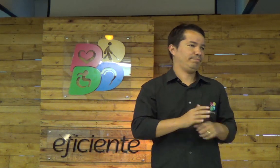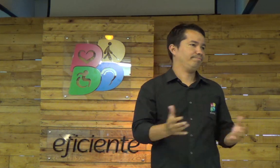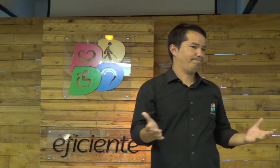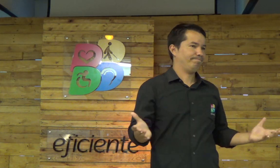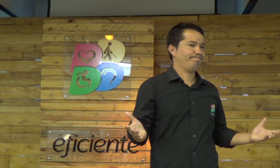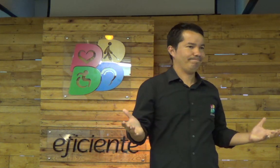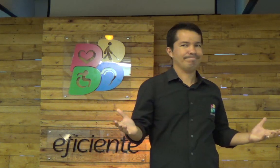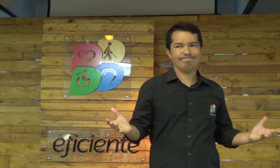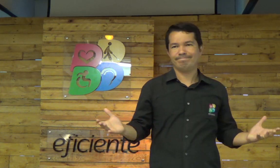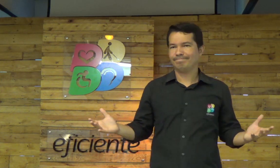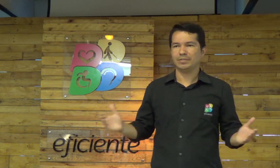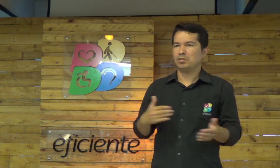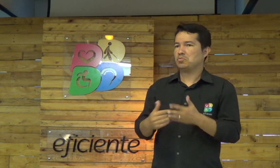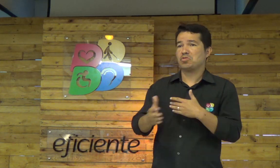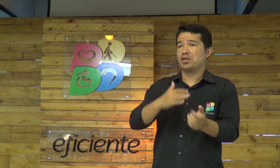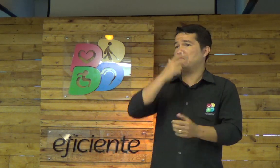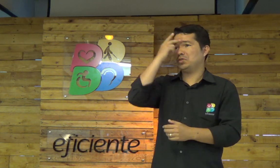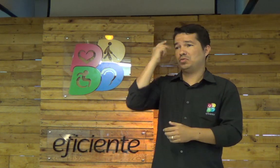não podemos resolver as doenças.